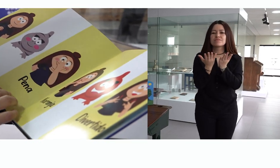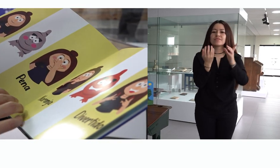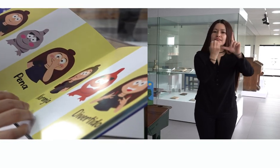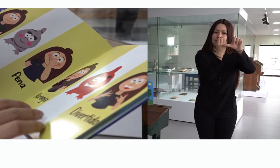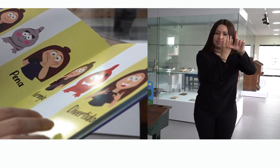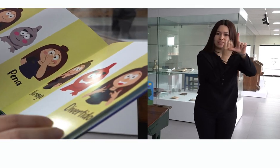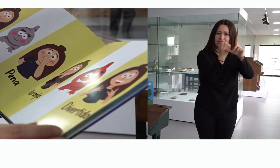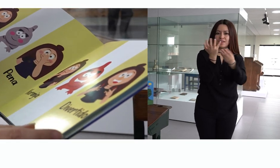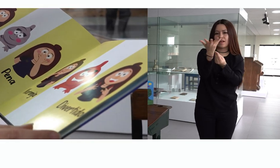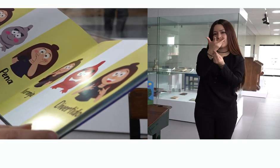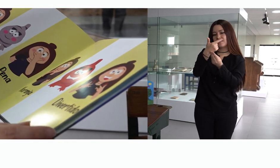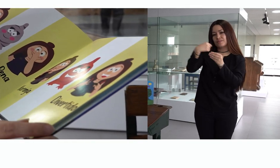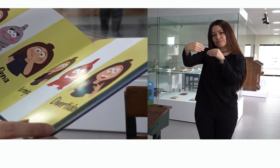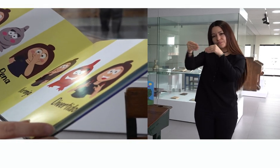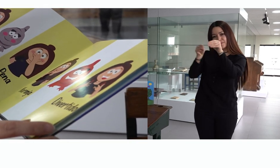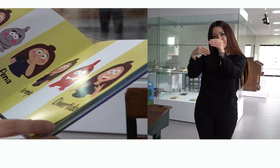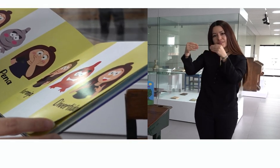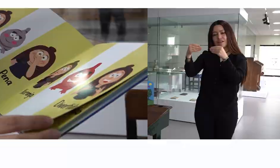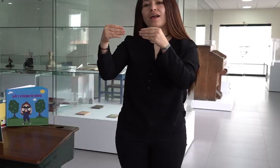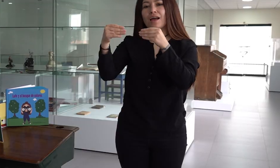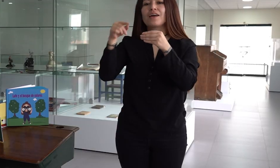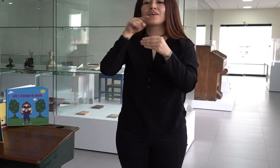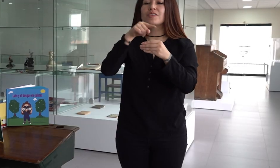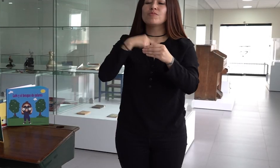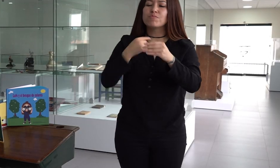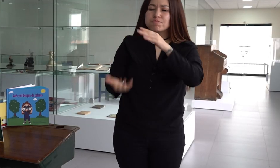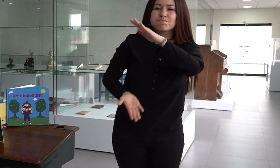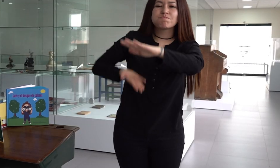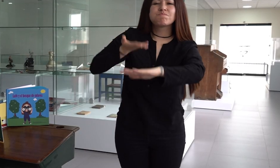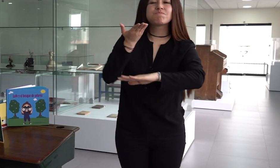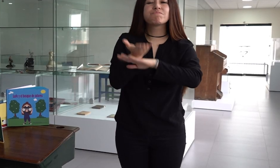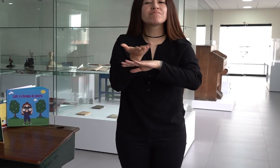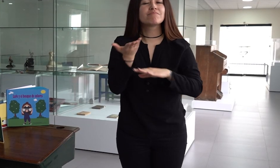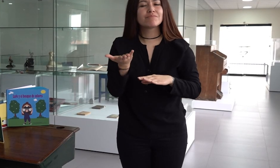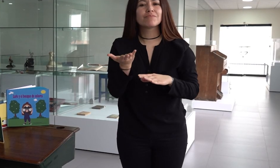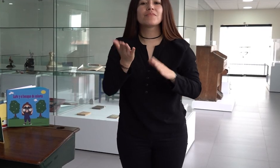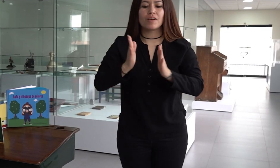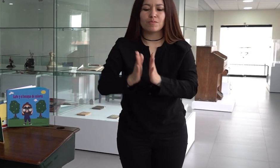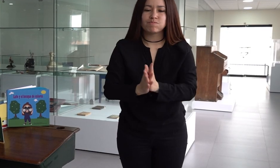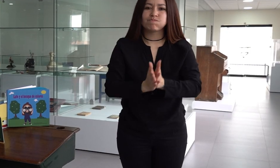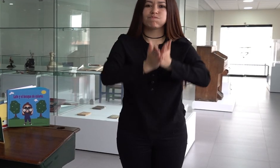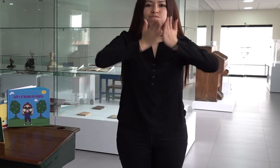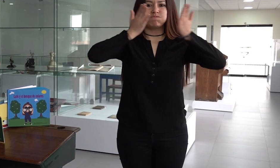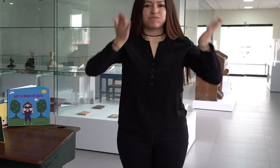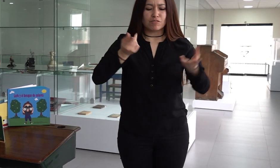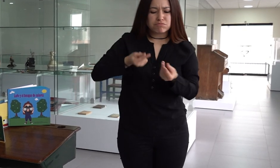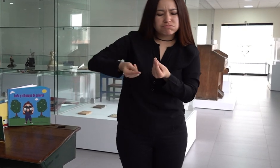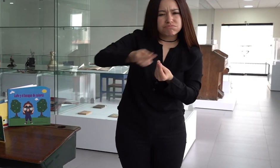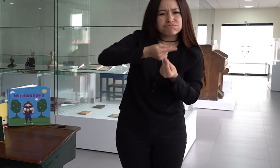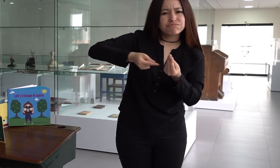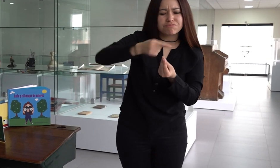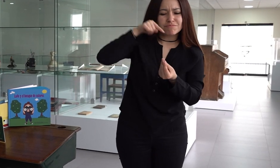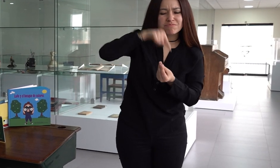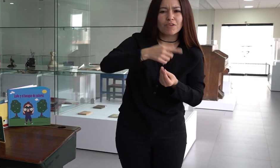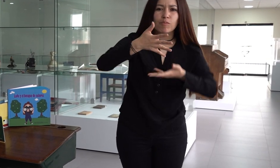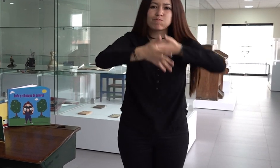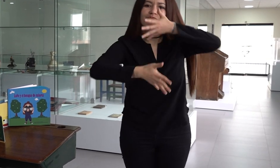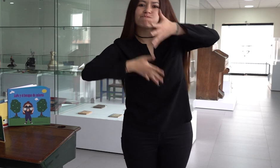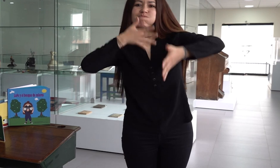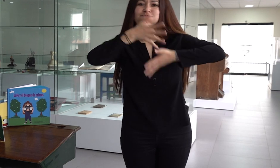Santo Tomás y mi propuesta pedagógica consistió en el diseño de un álbum libro en lengua de señas, material que tiene